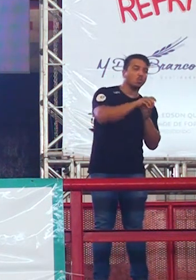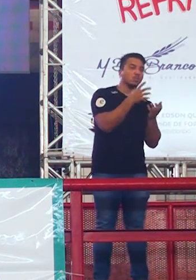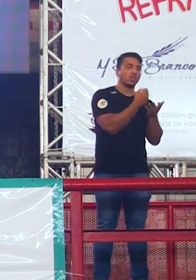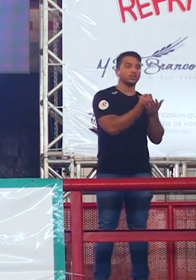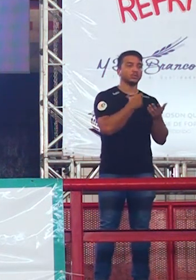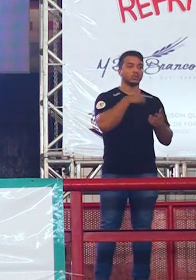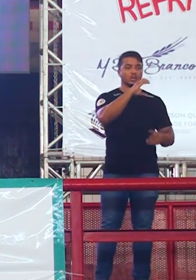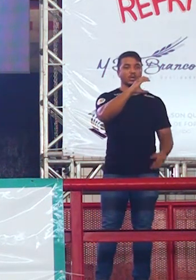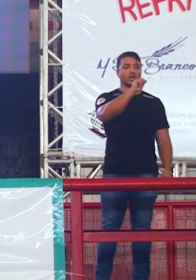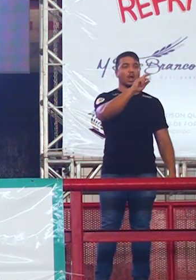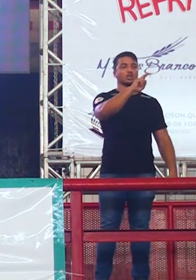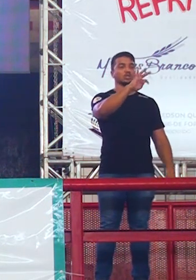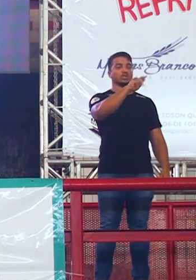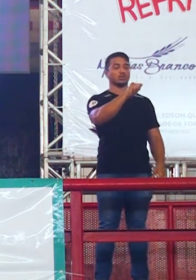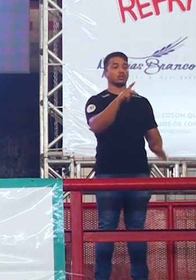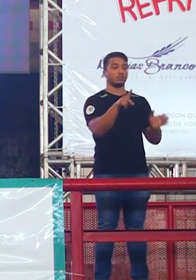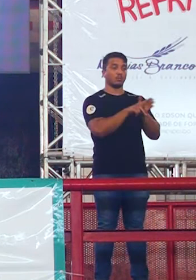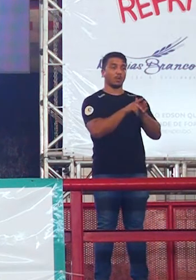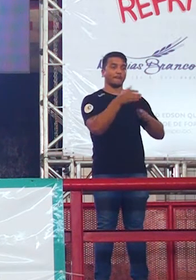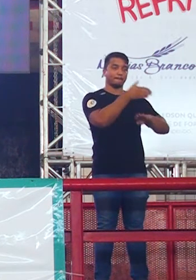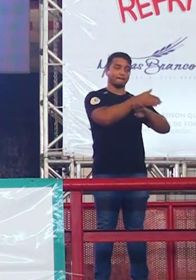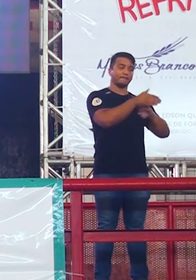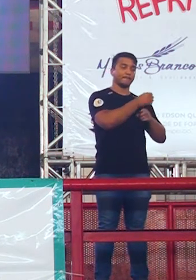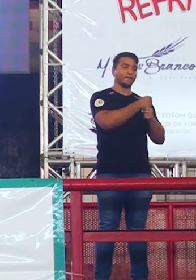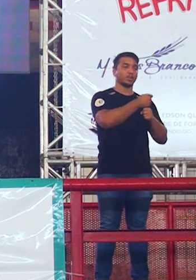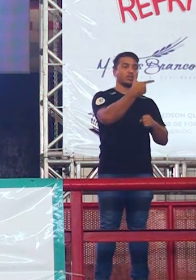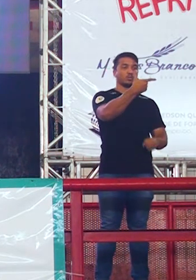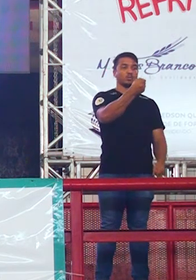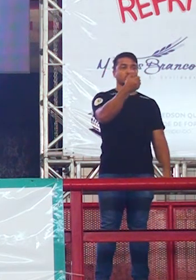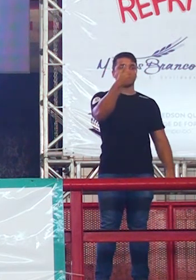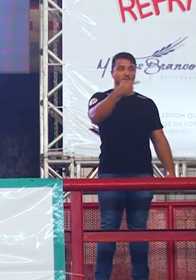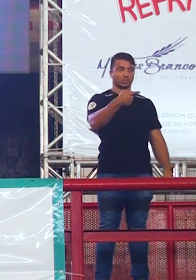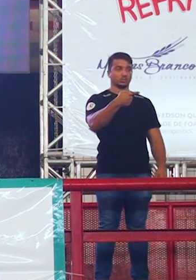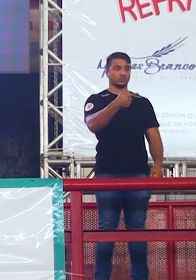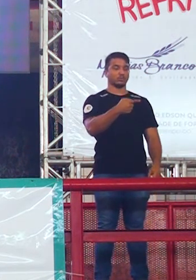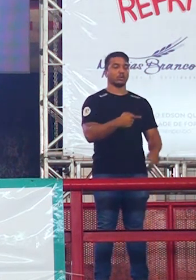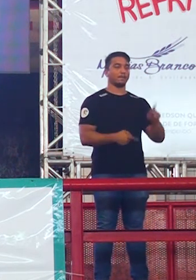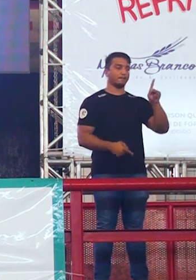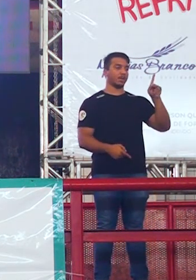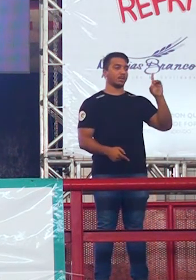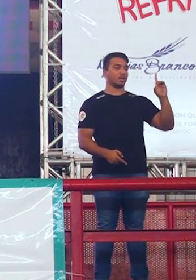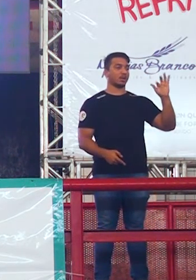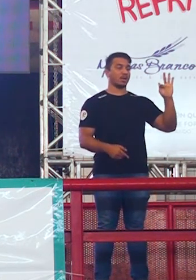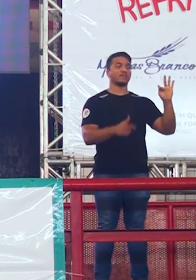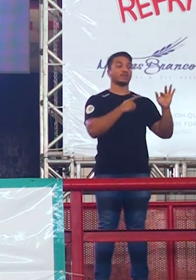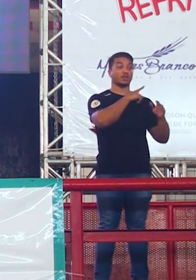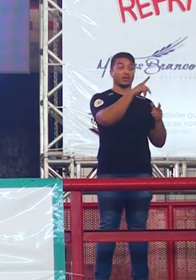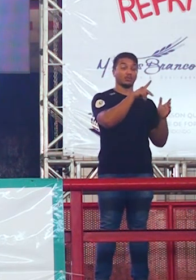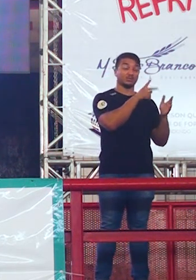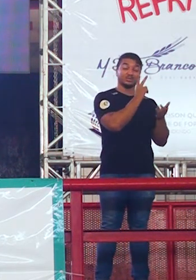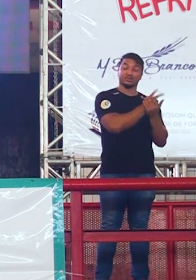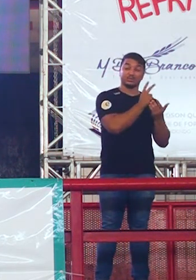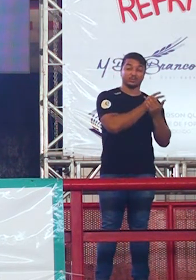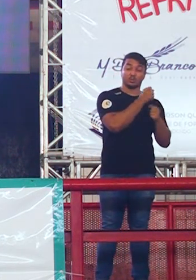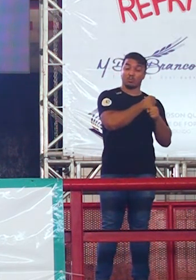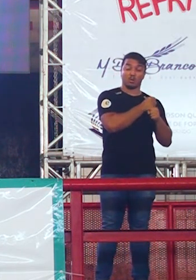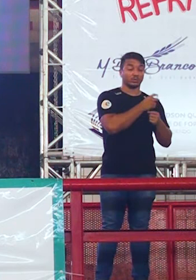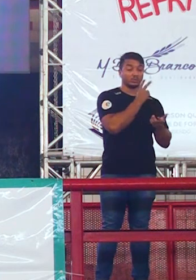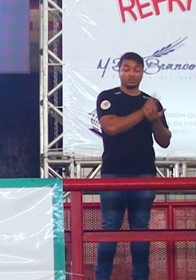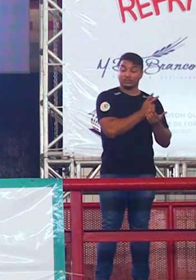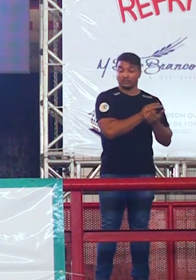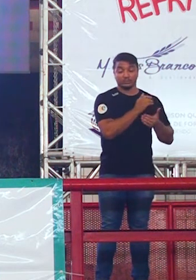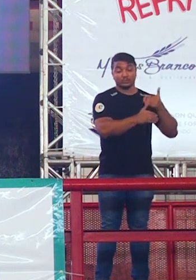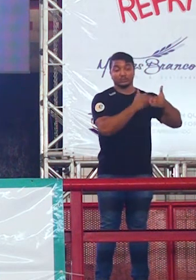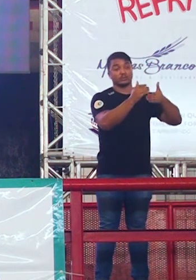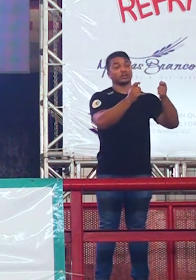Cartilha do participante 2017, PDF. É um material que o INEP faz todo ano dando